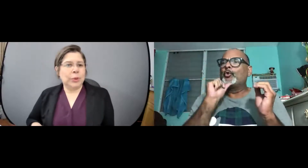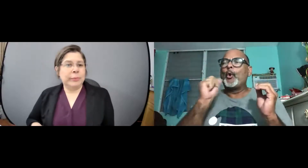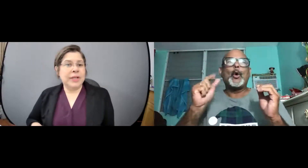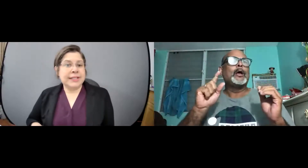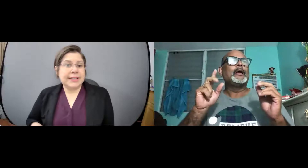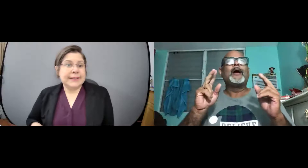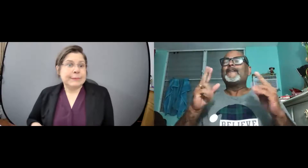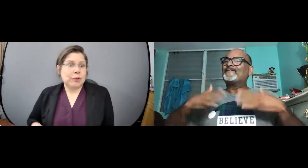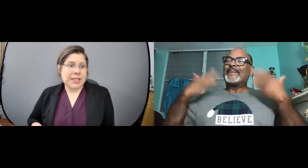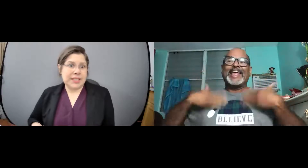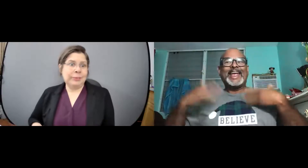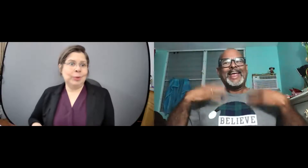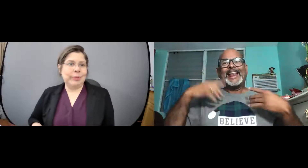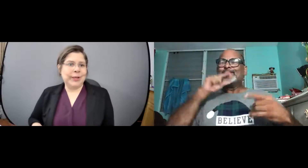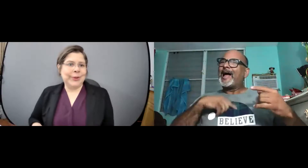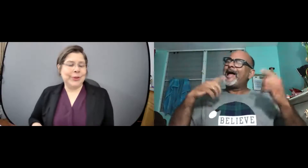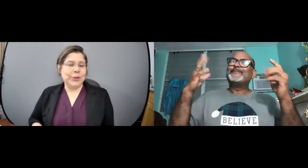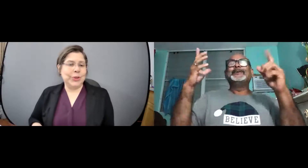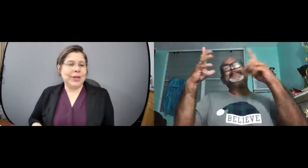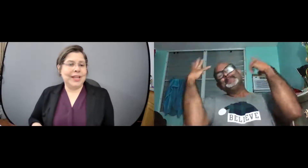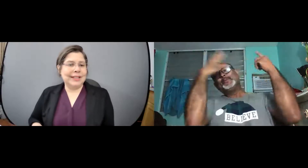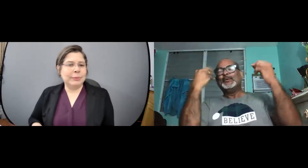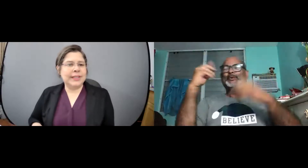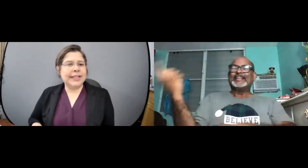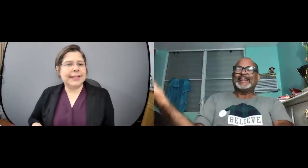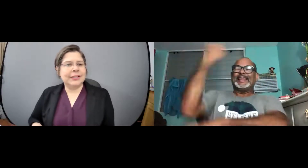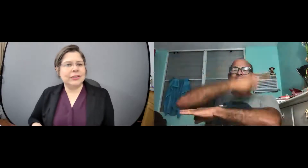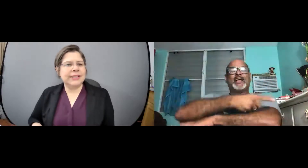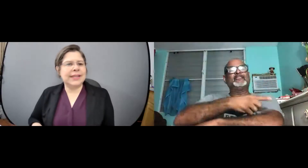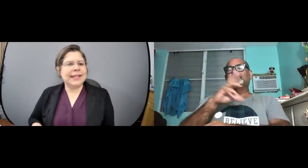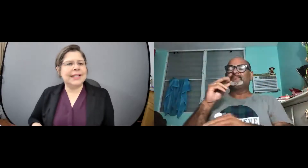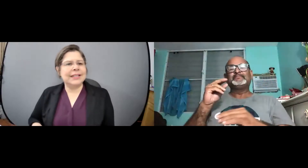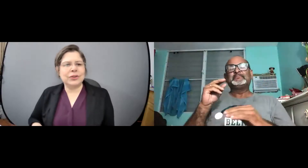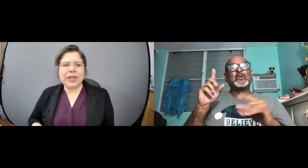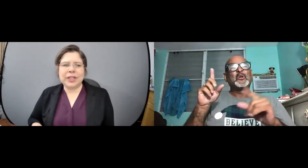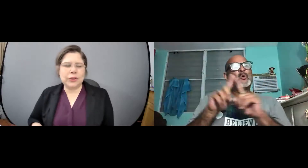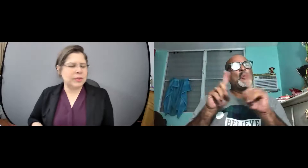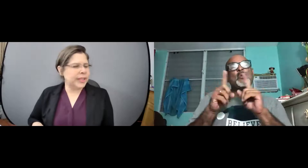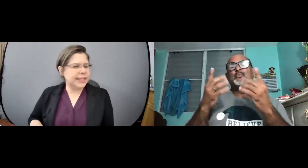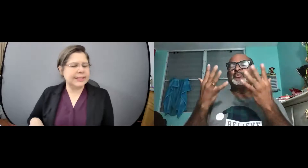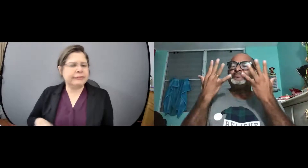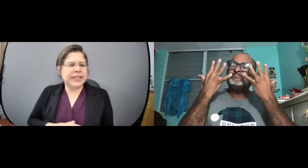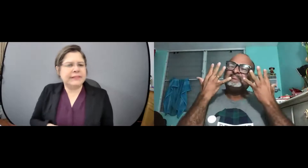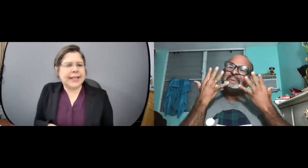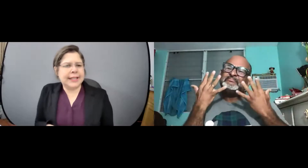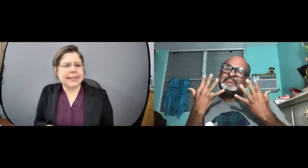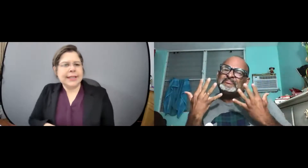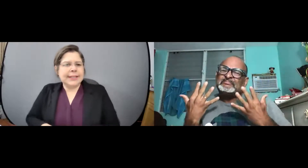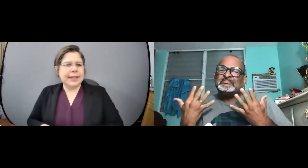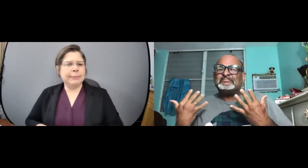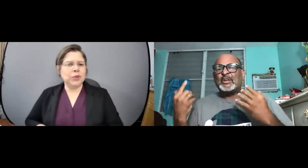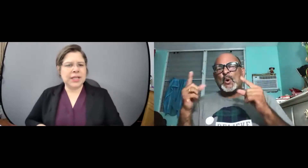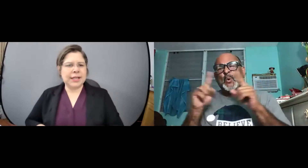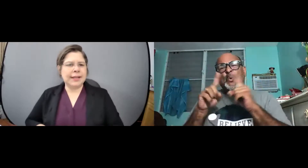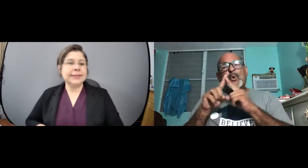que lo podemos hacer lo hacemos pero yo he estado pendiente de las noticias y han dicho que no se pueden hacer festividades